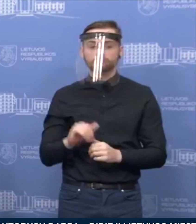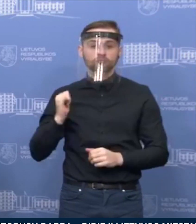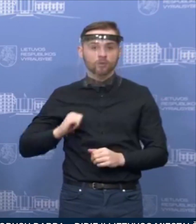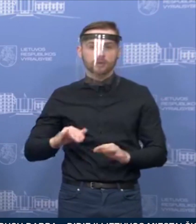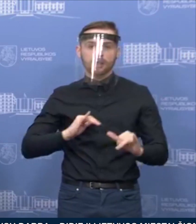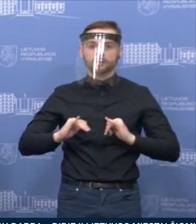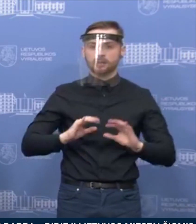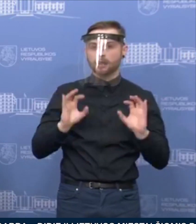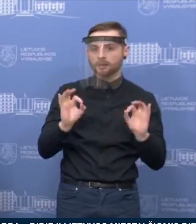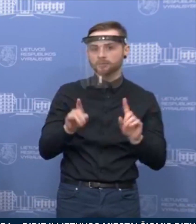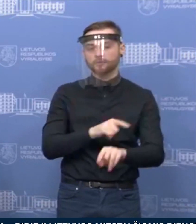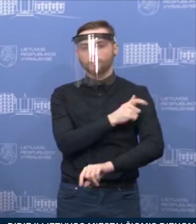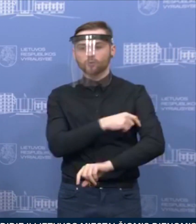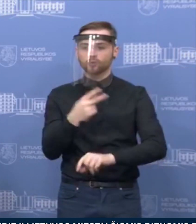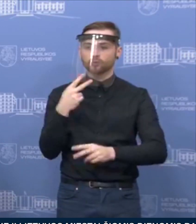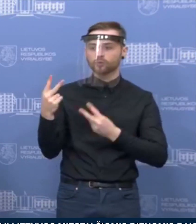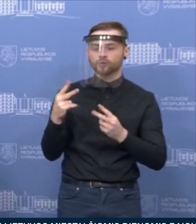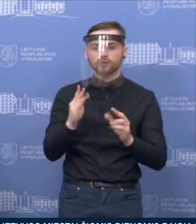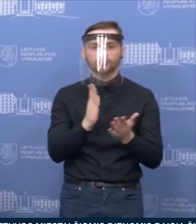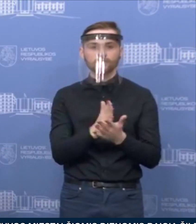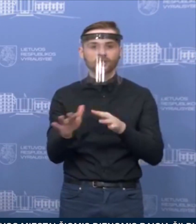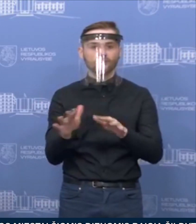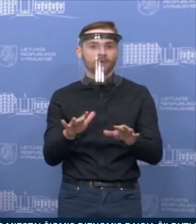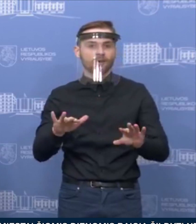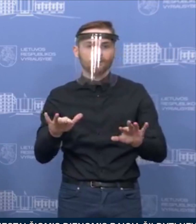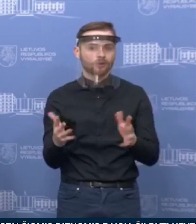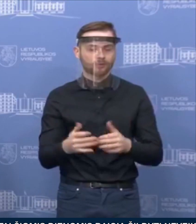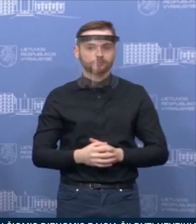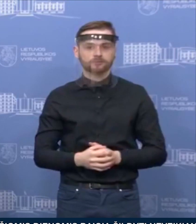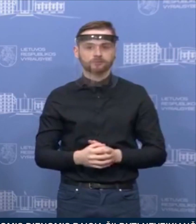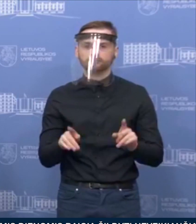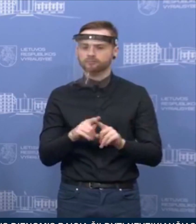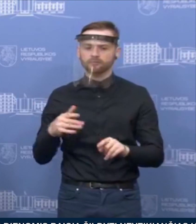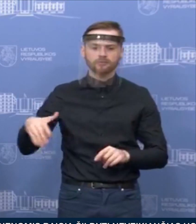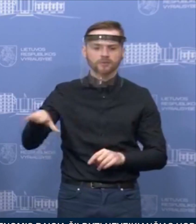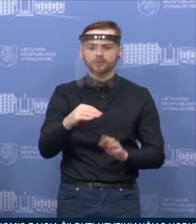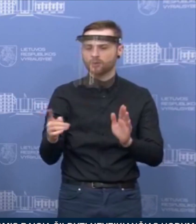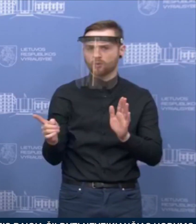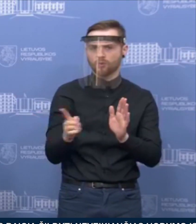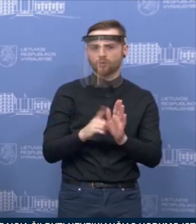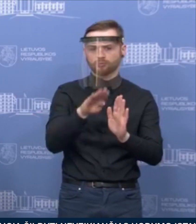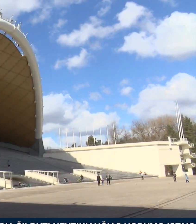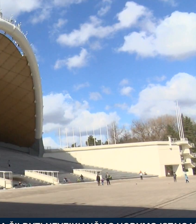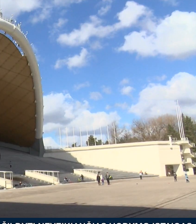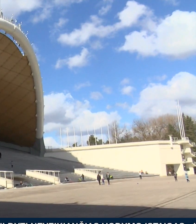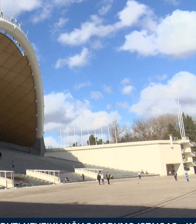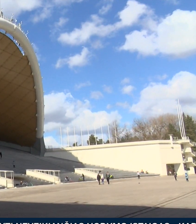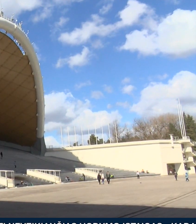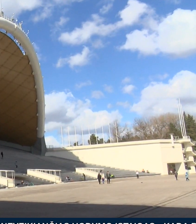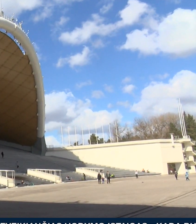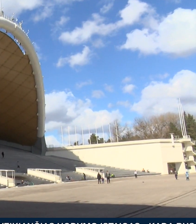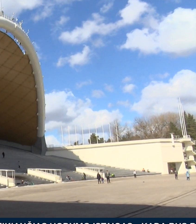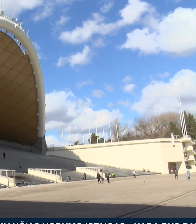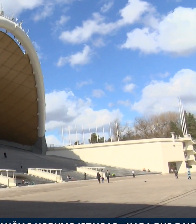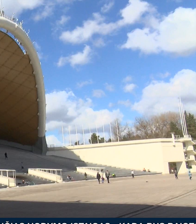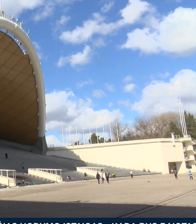ir dėl to kiekvienas turėtų žinoti, kad yra stebimas. Daugiausia